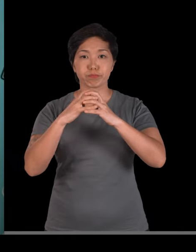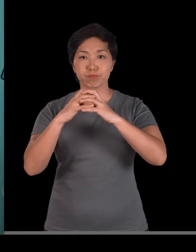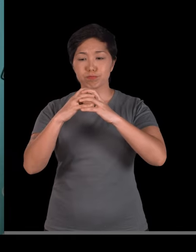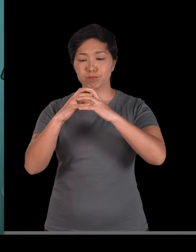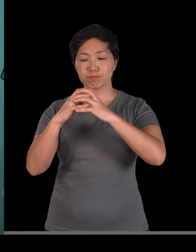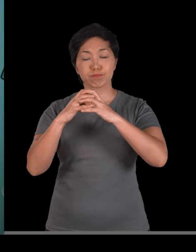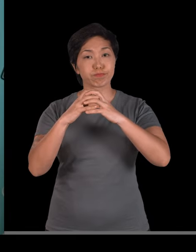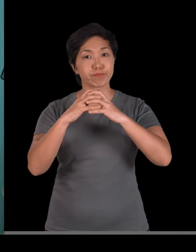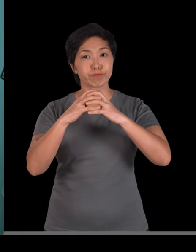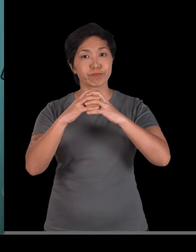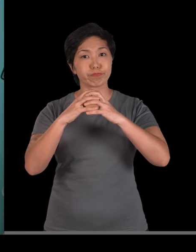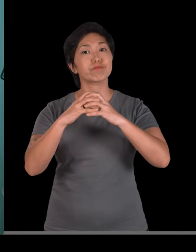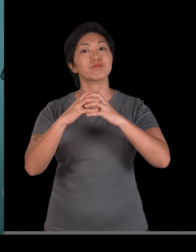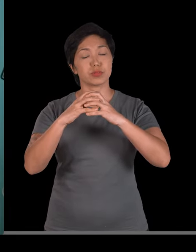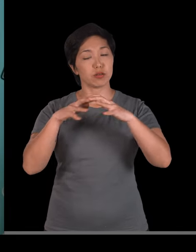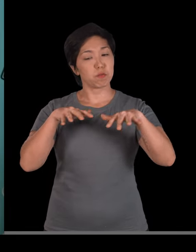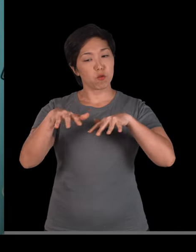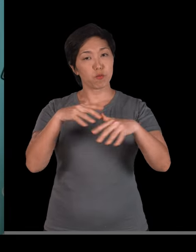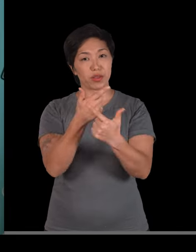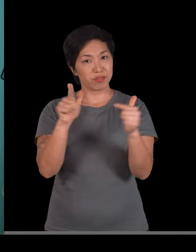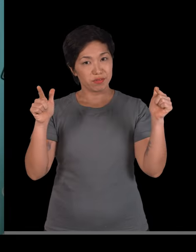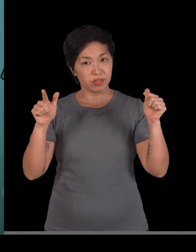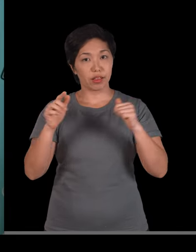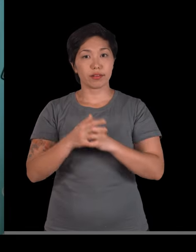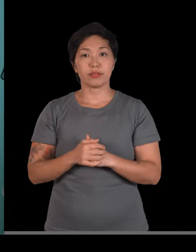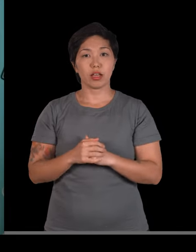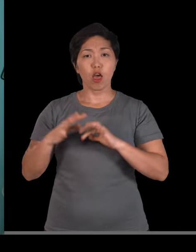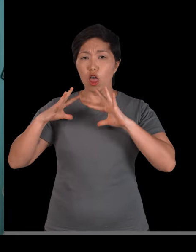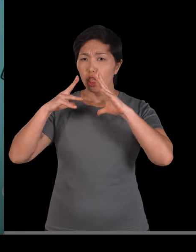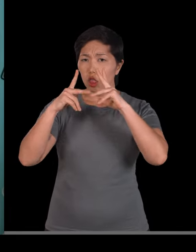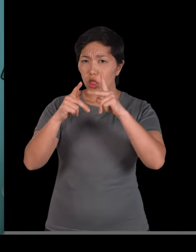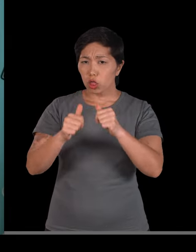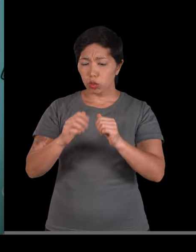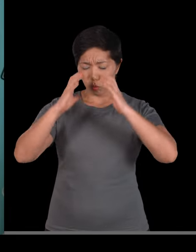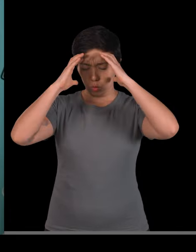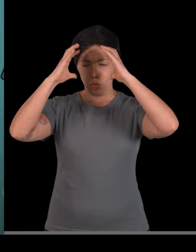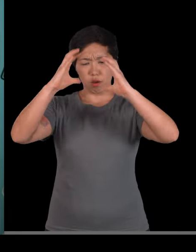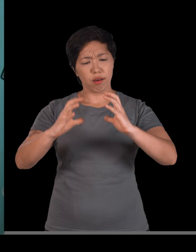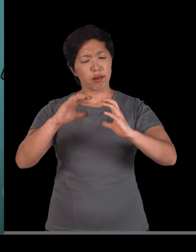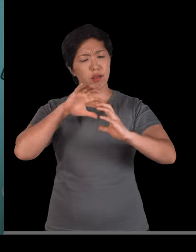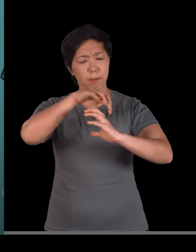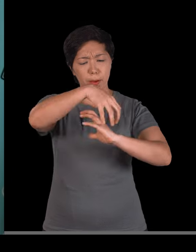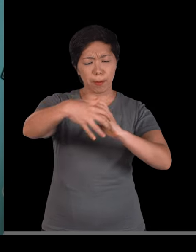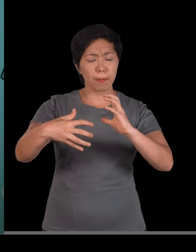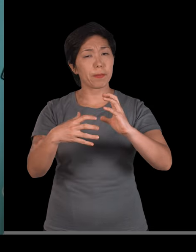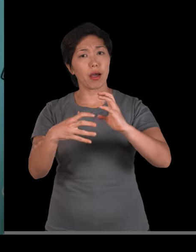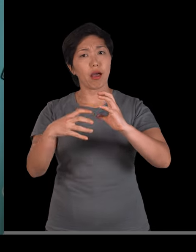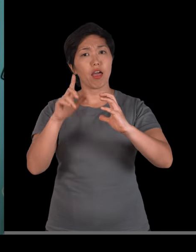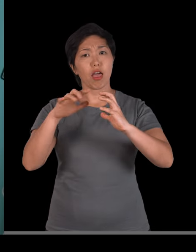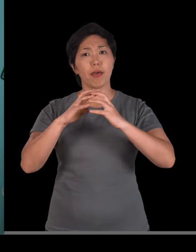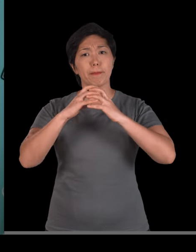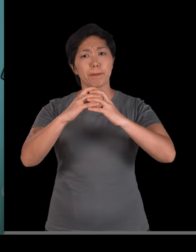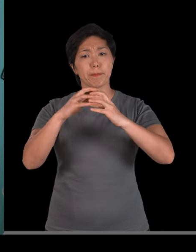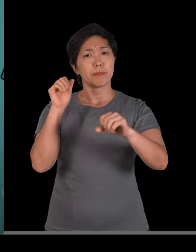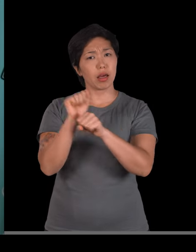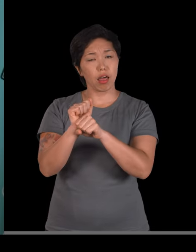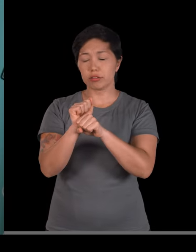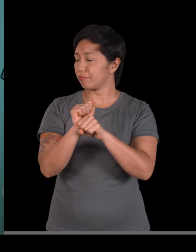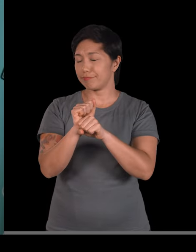encaixar, mas sem uma movimentação. Ah, todos os ossos do crânio, acompanha que a nossa cabeça, eles são imóveis. Não,